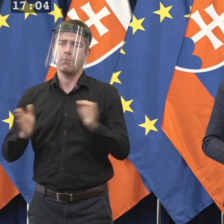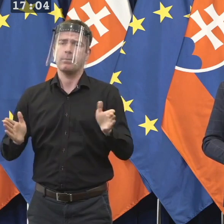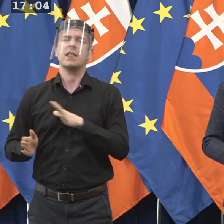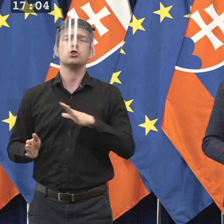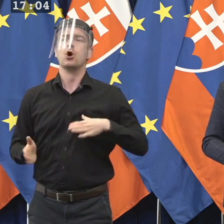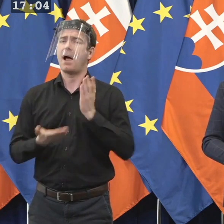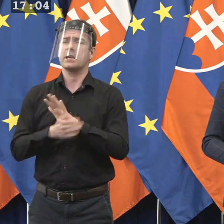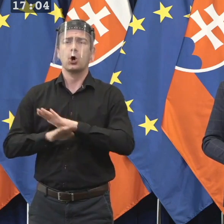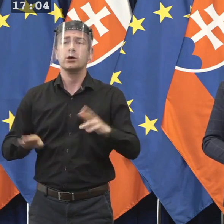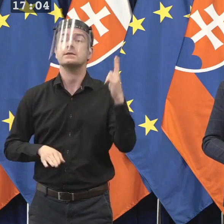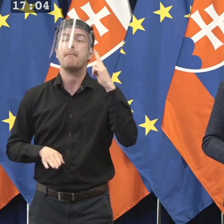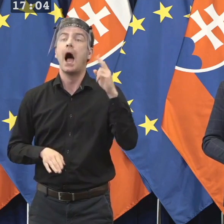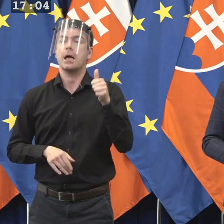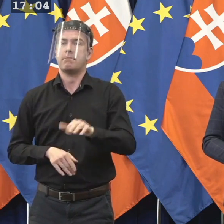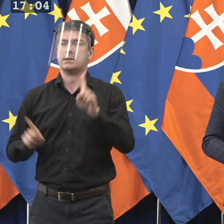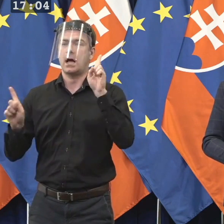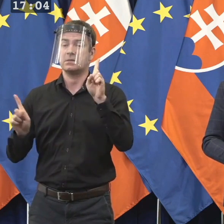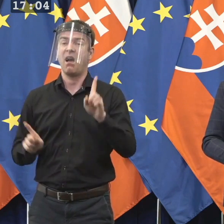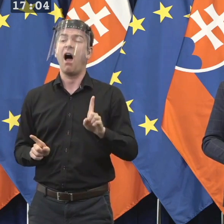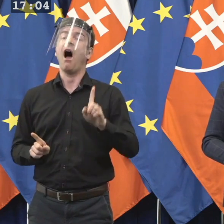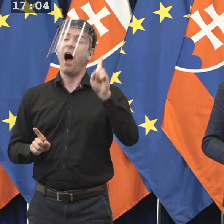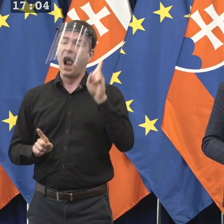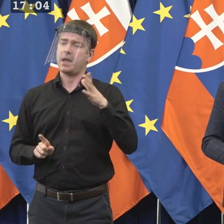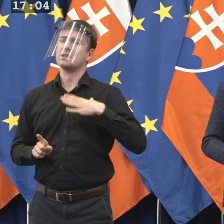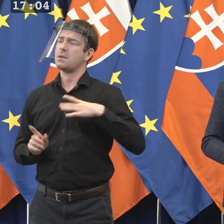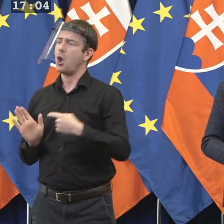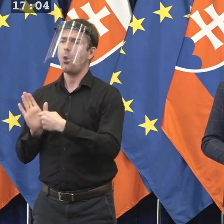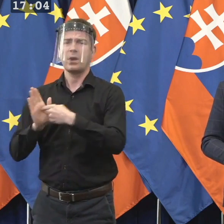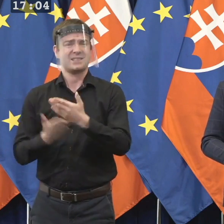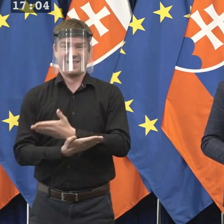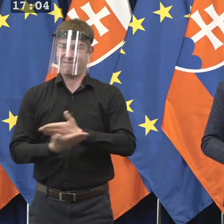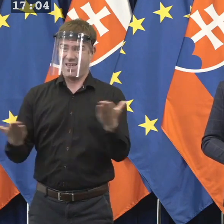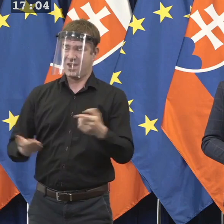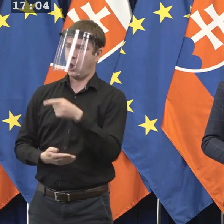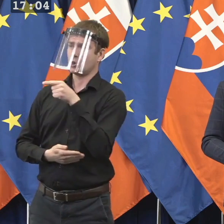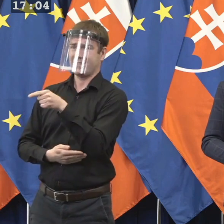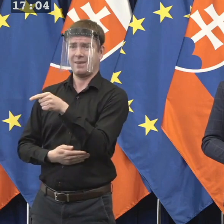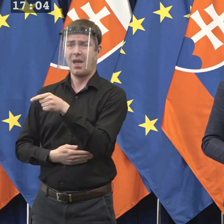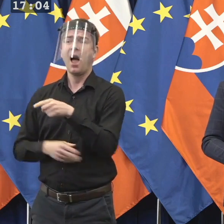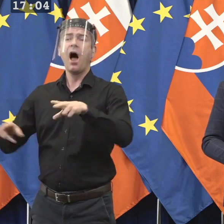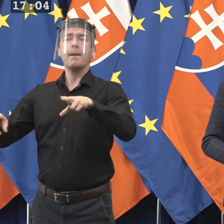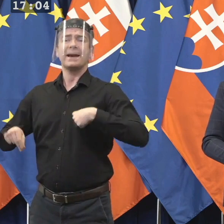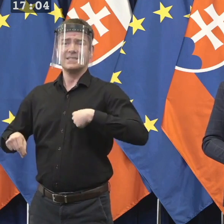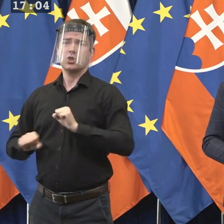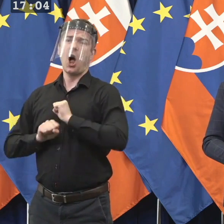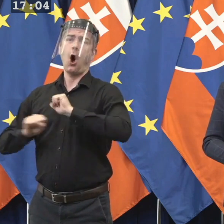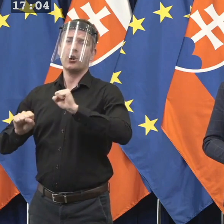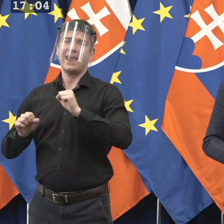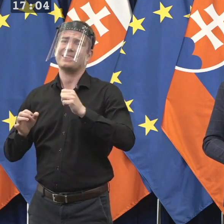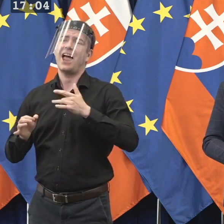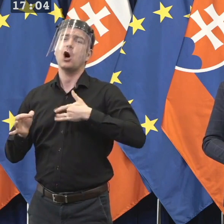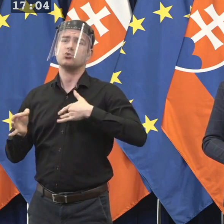je veľmi dôležité prijať takéto rozhodnutia a tým dať jasne nájavo, že jej konanie je po vážnom rozpore s jej